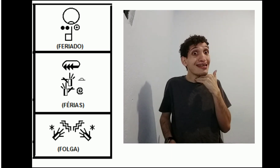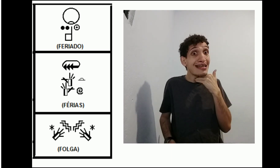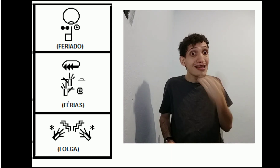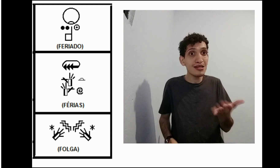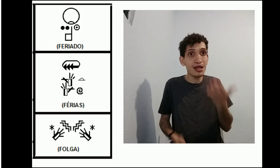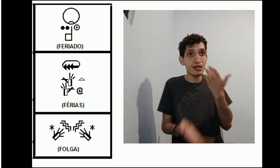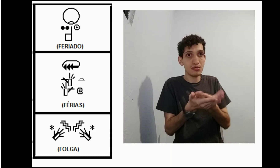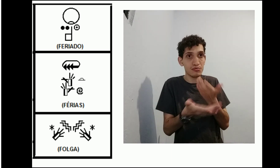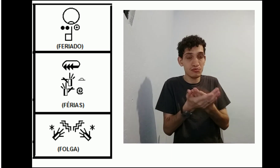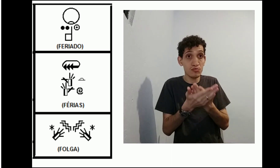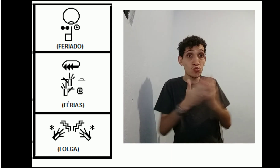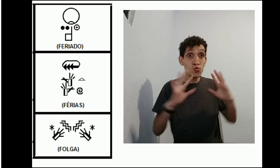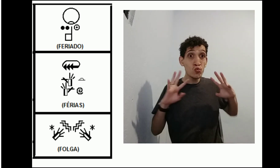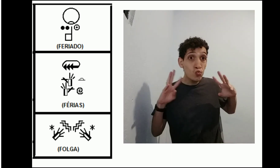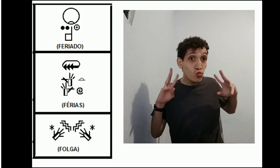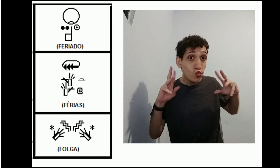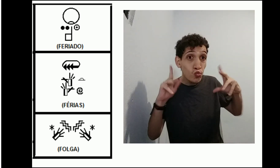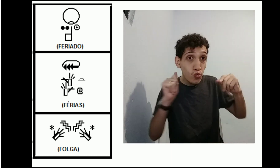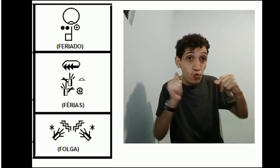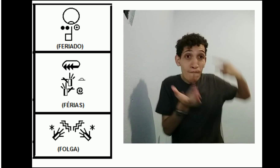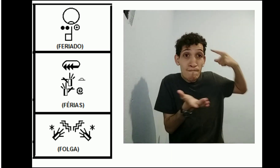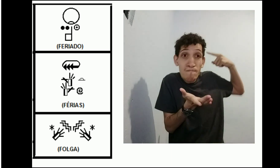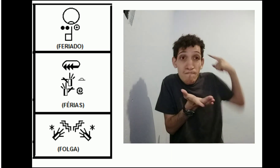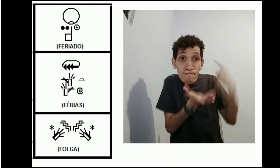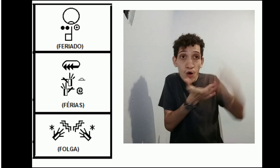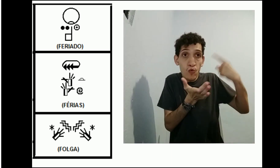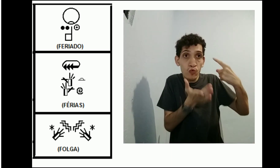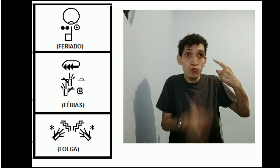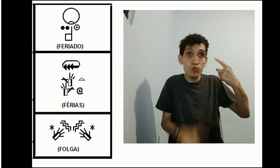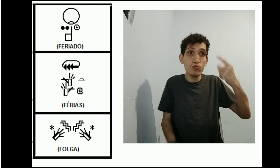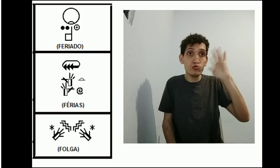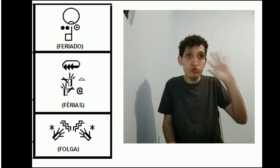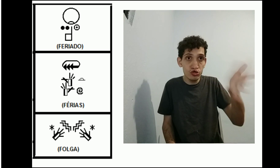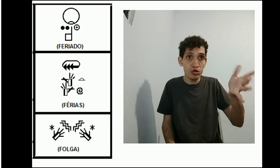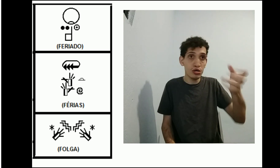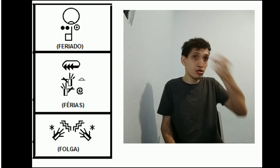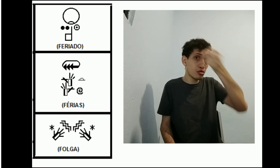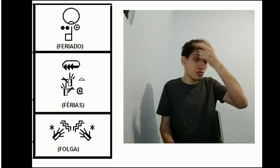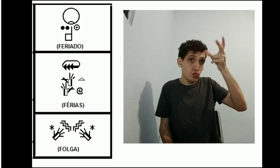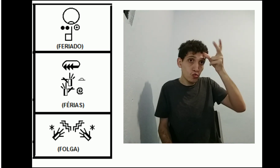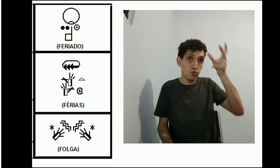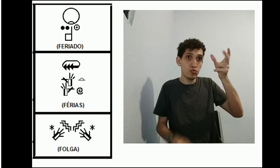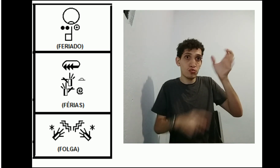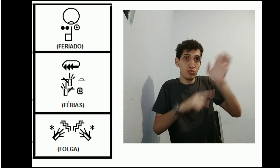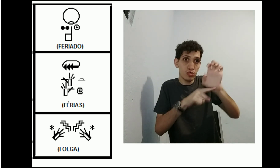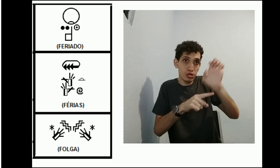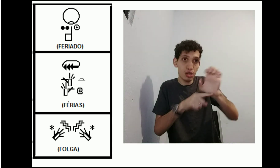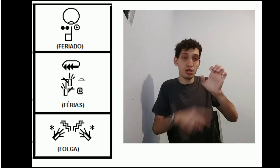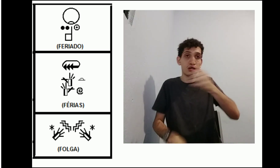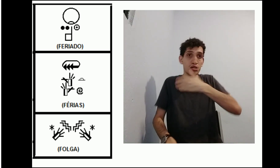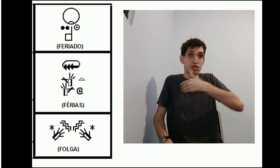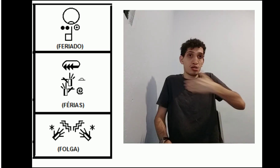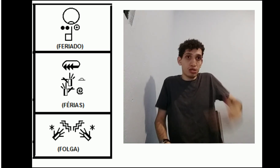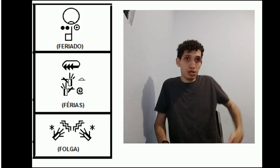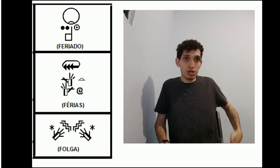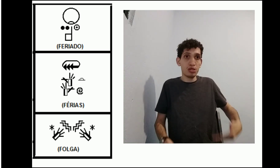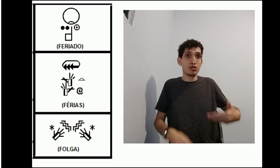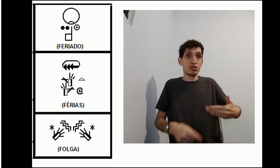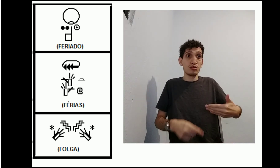trabalhar, ninguém vai estudar. Todo mundo, em acordo, na Prefeitura, o Estado,